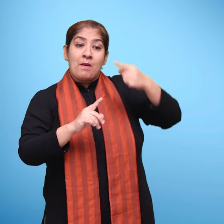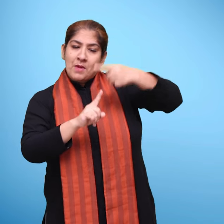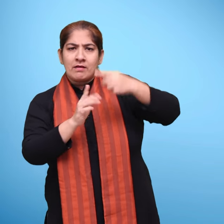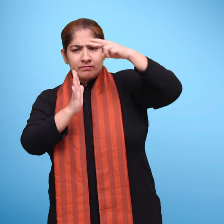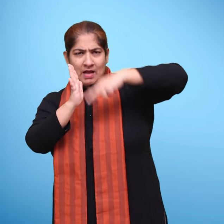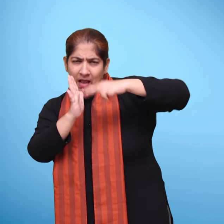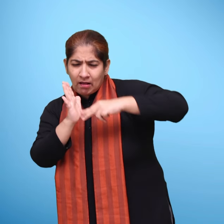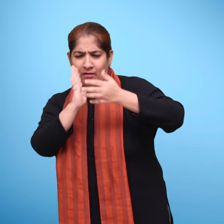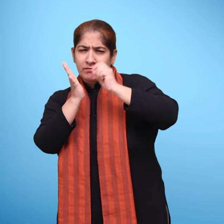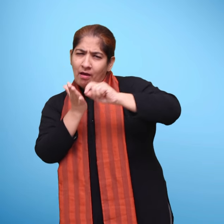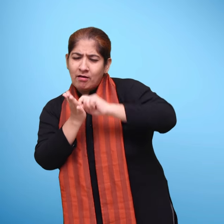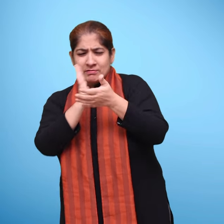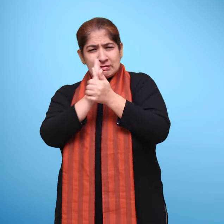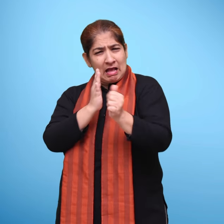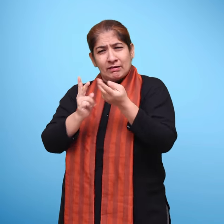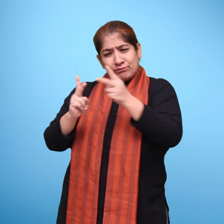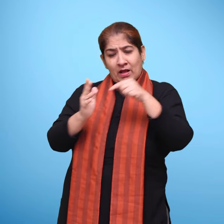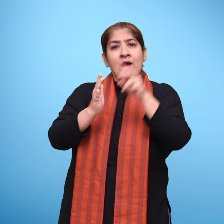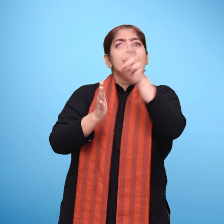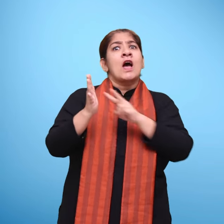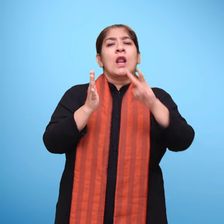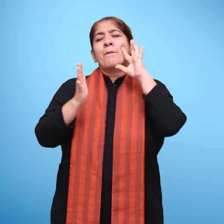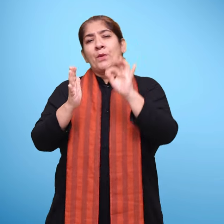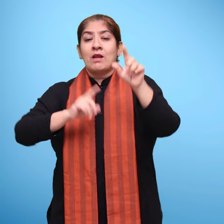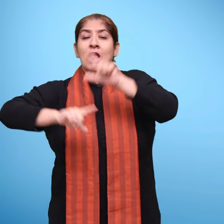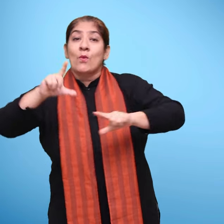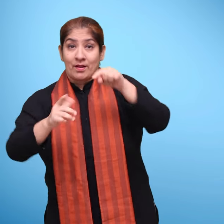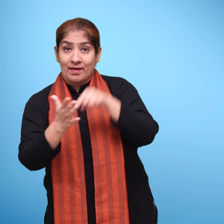भाशा और साक्षर्टा के विकास को बहुत महत्व दिया गया है